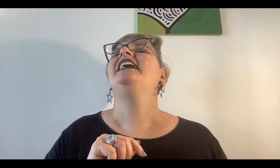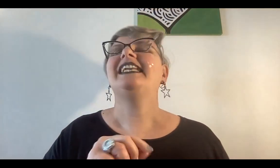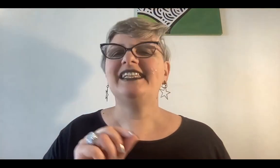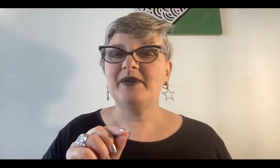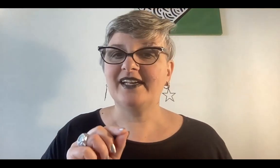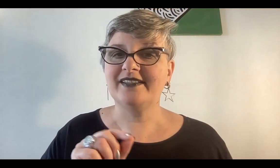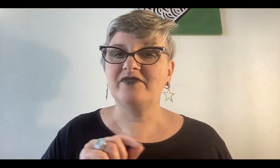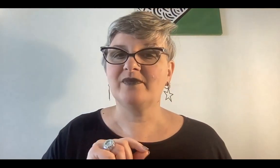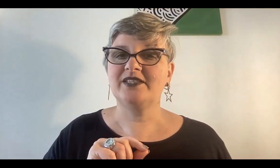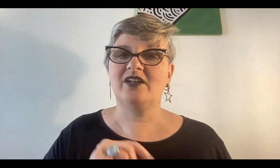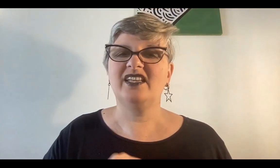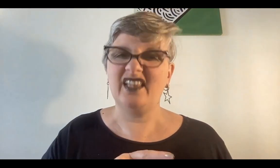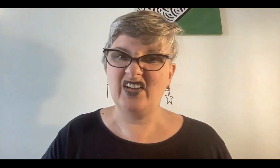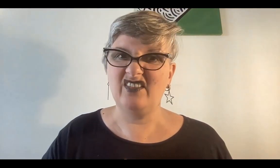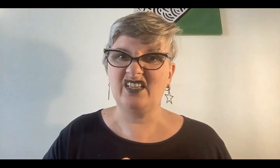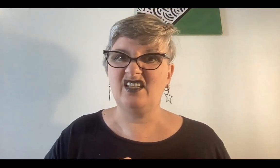¿Quién te va a dar esta información? Y además, diga a ti.